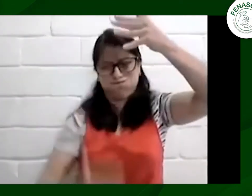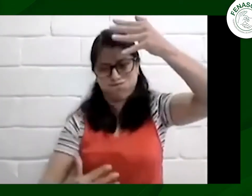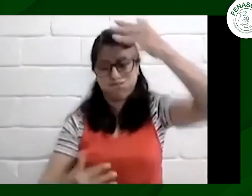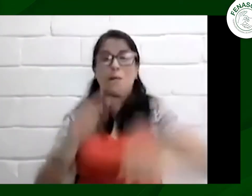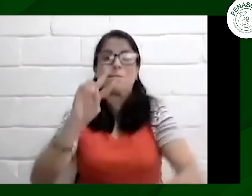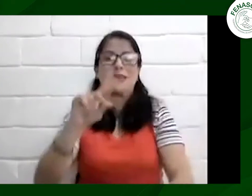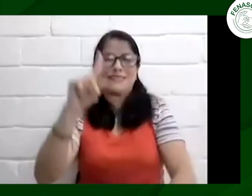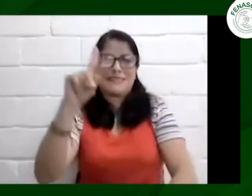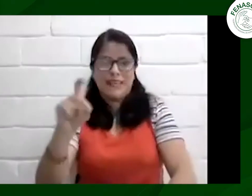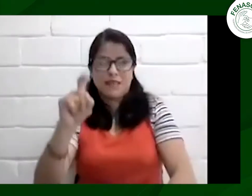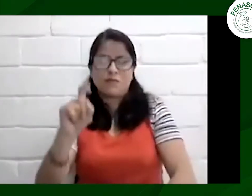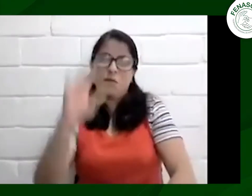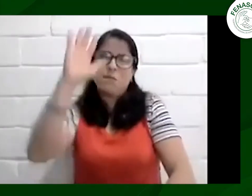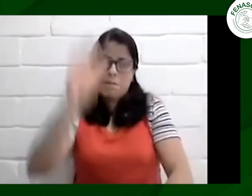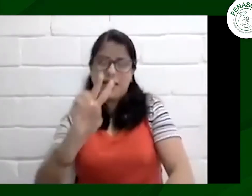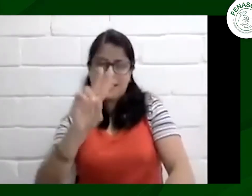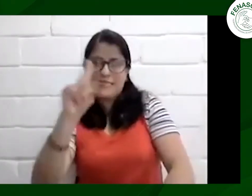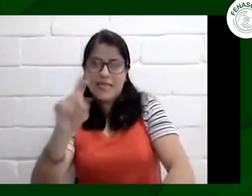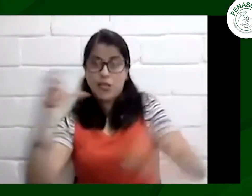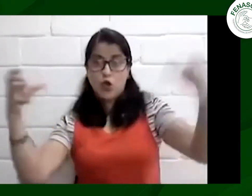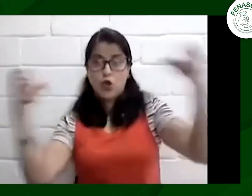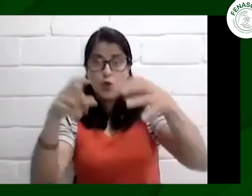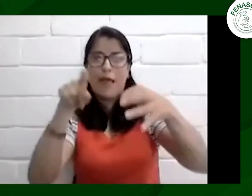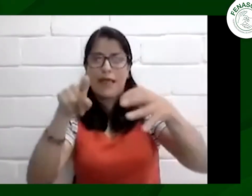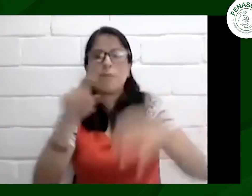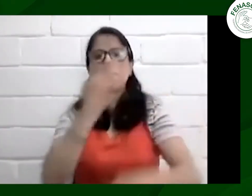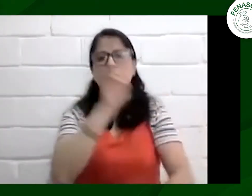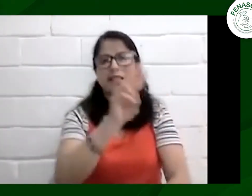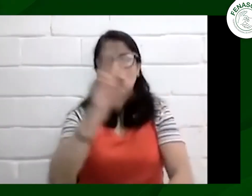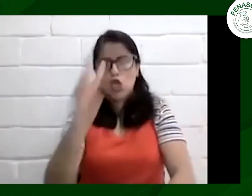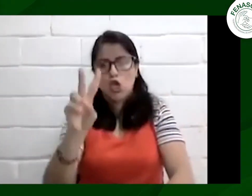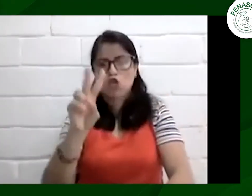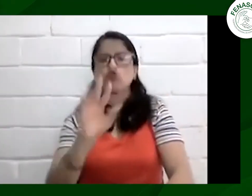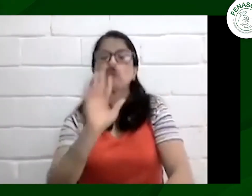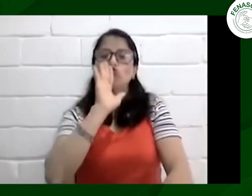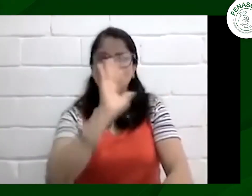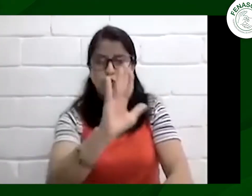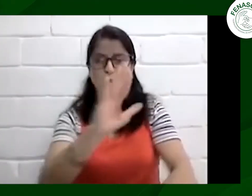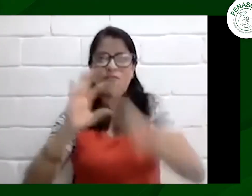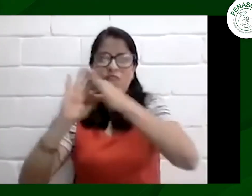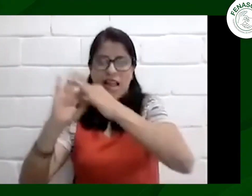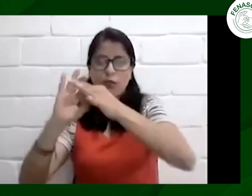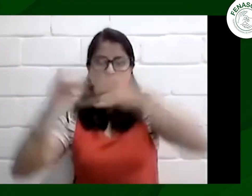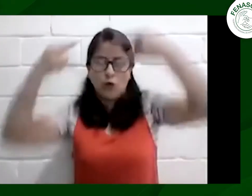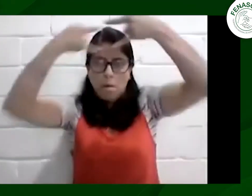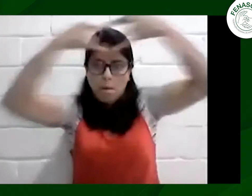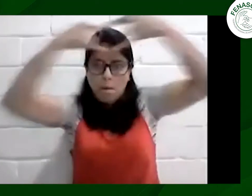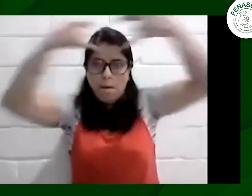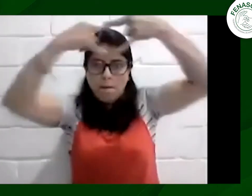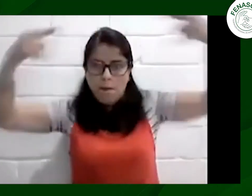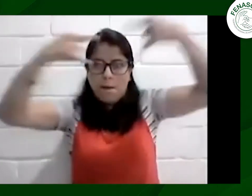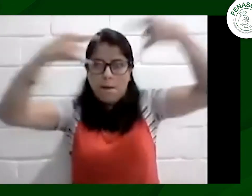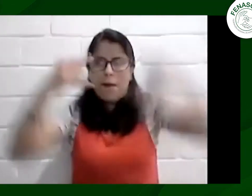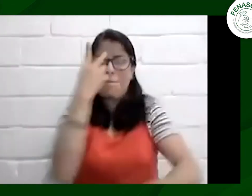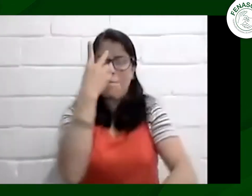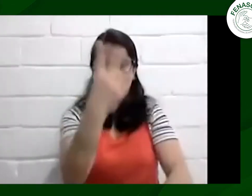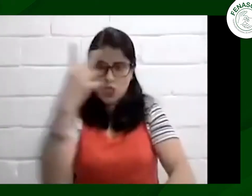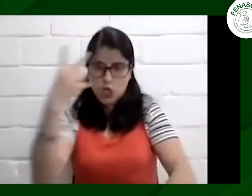textos fueran como nos habían enviado y de esto salieron 26 pancartas 22 pancartas